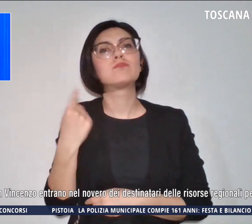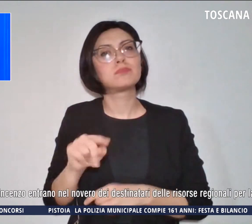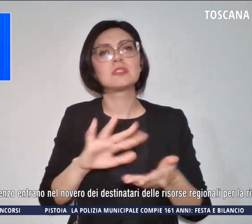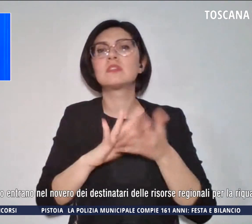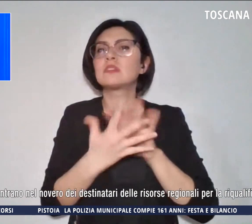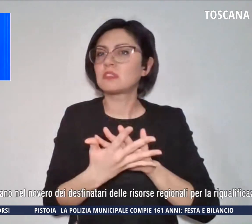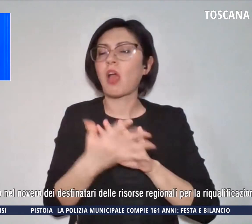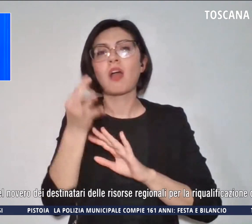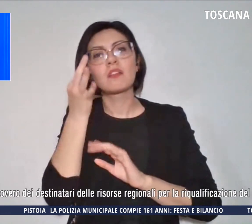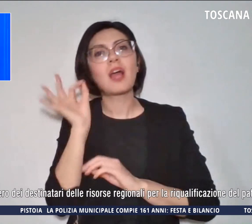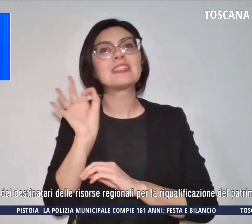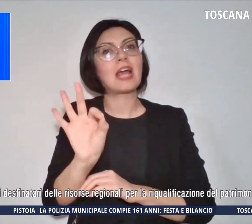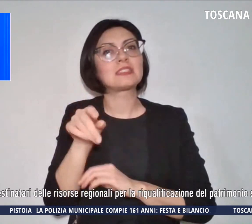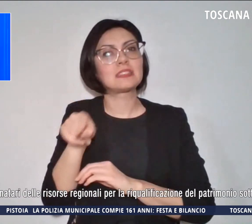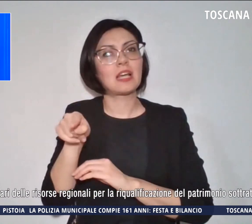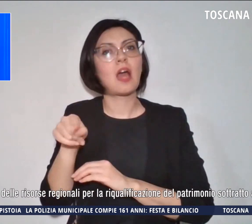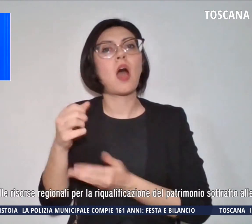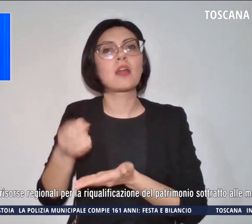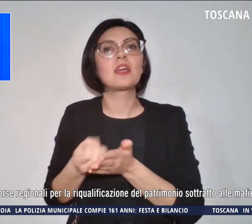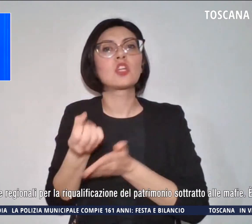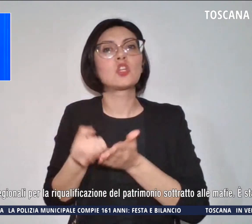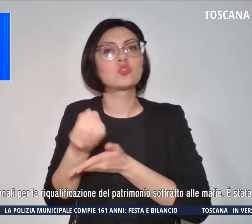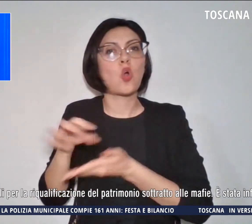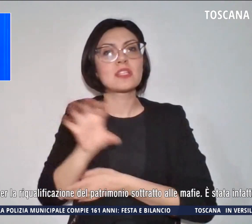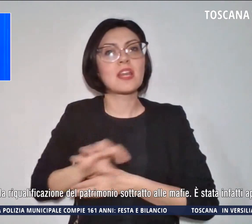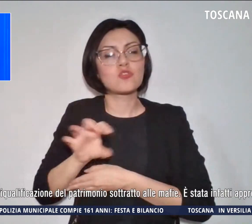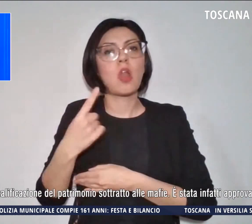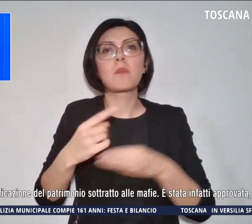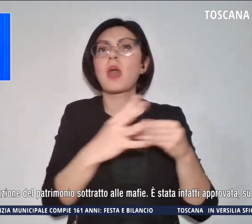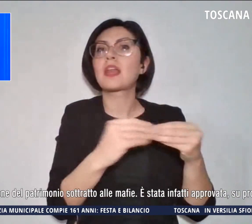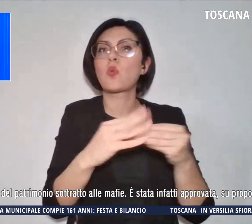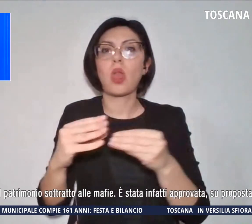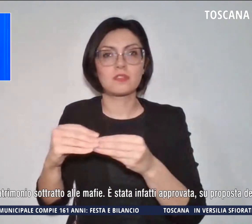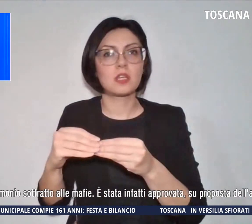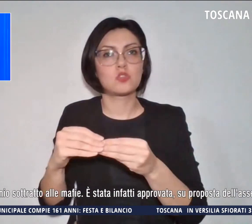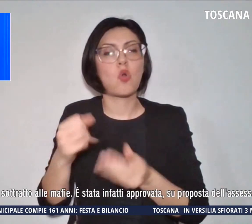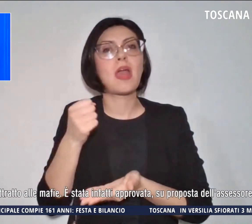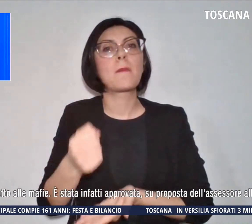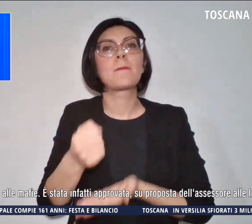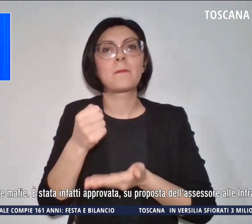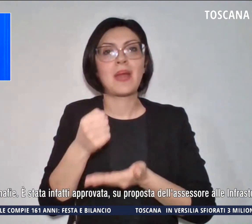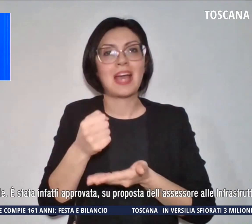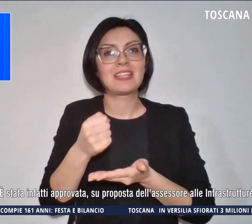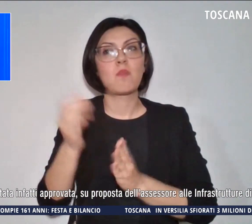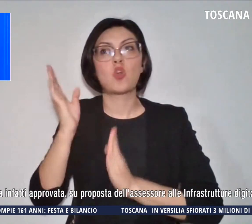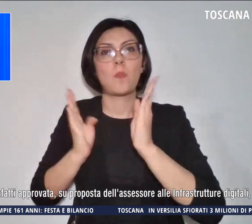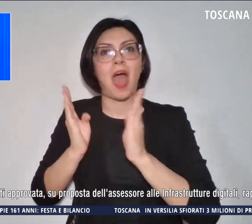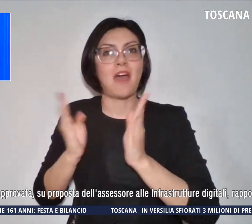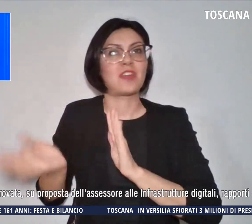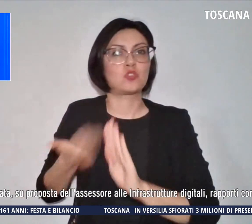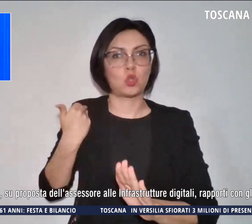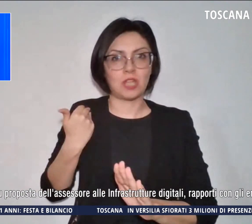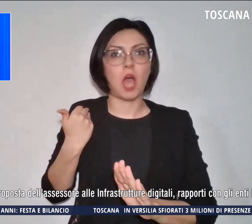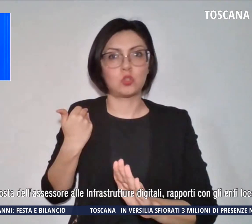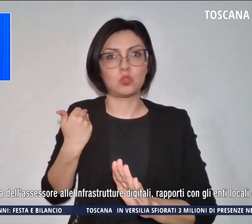risorse regionali per la riqualificazione del patrimonio sottratto alle mafie. È stata